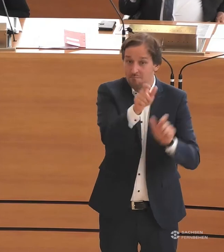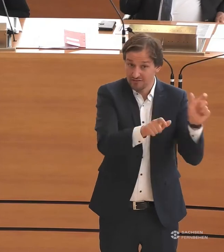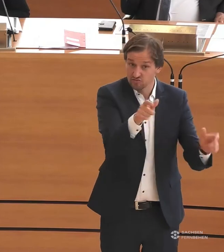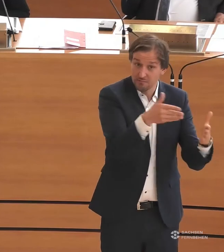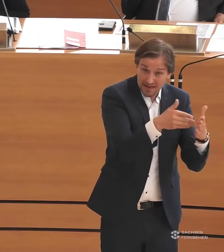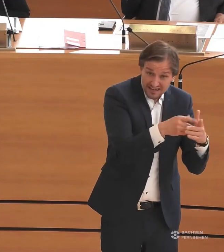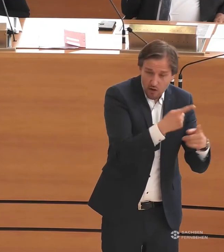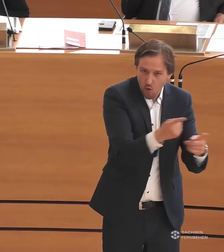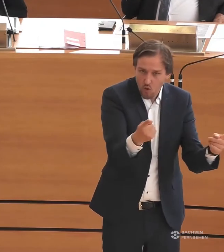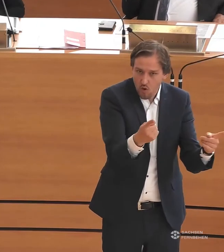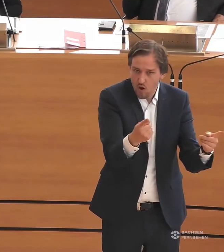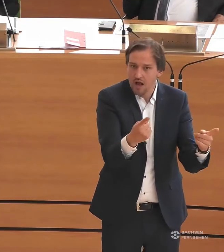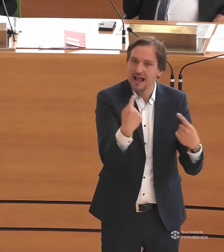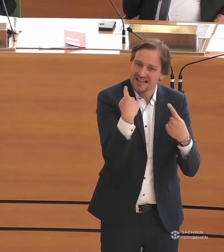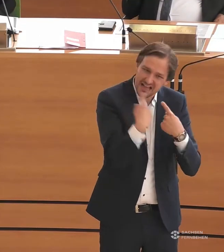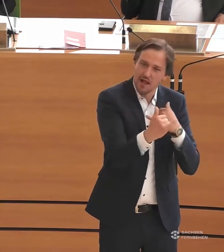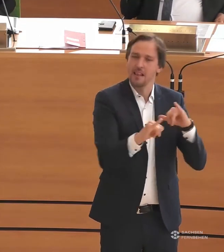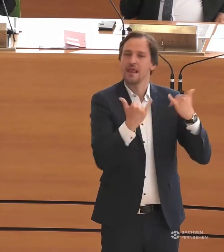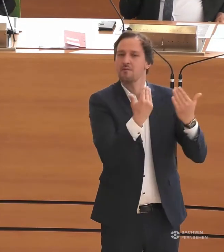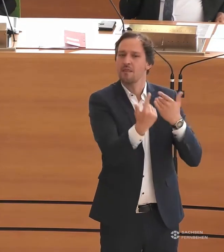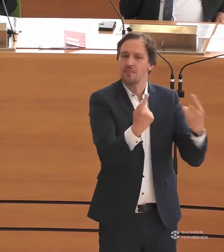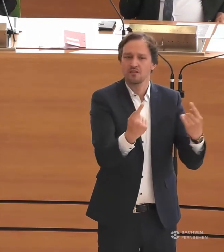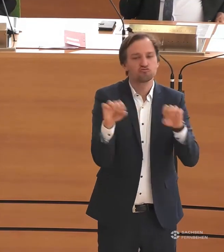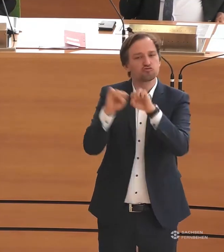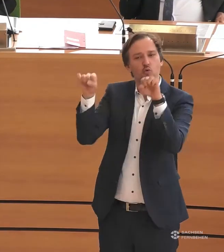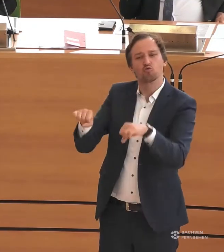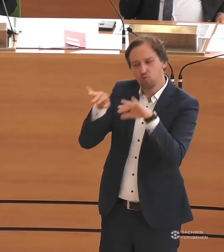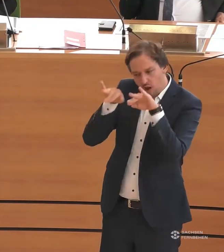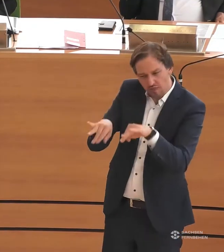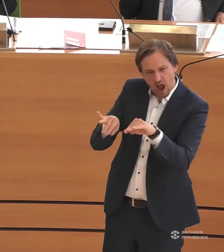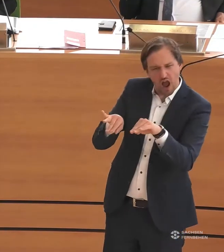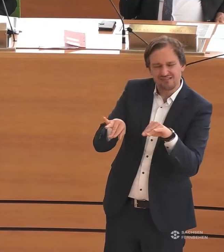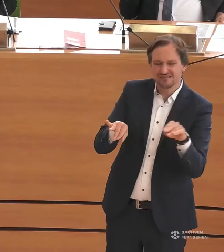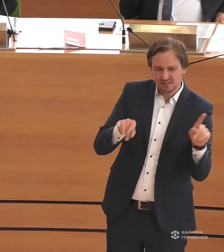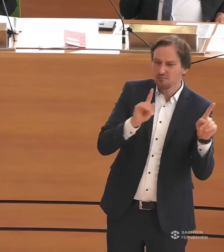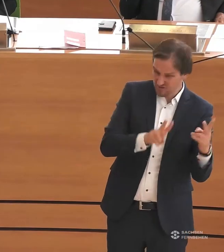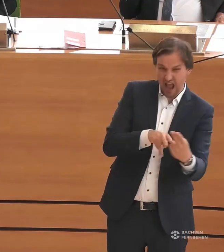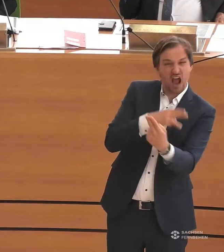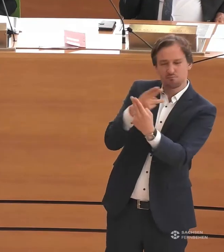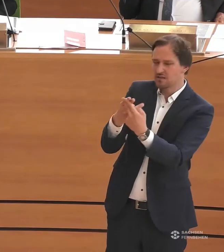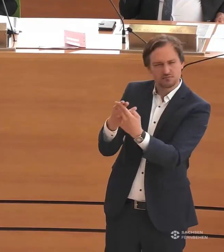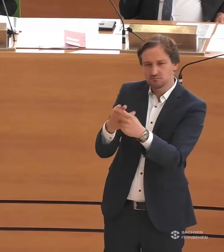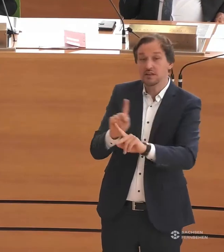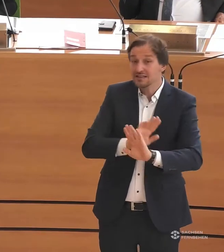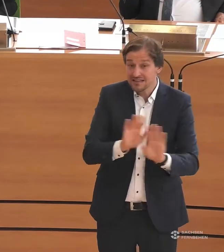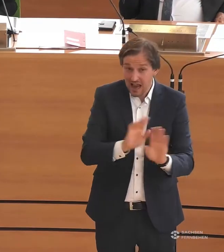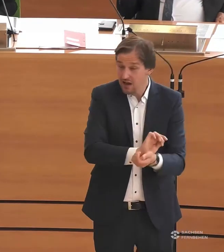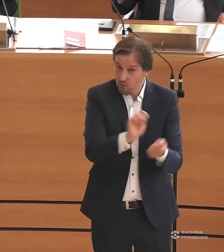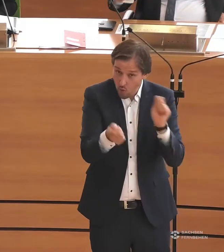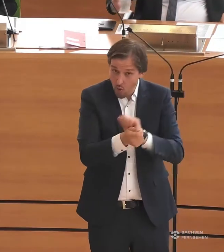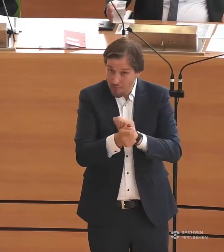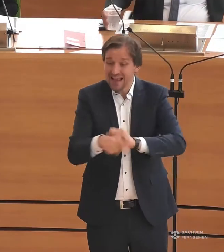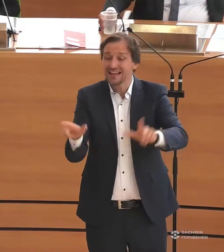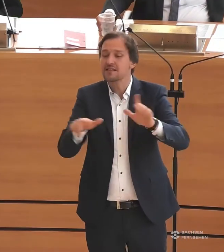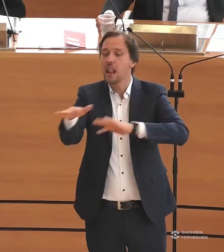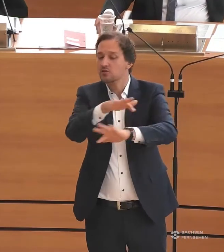Behinderung ihr Leben nicht mehr an vorhandene Strukturen anpassen müssen. Nein, es bedeutet, dass die Gesellschaft Strukturen schaffen